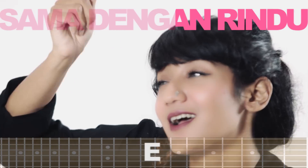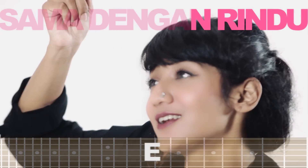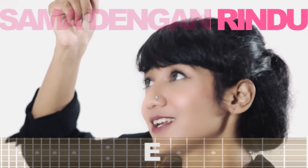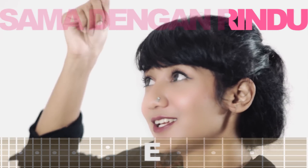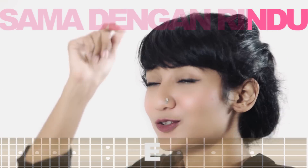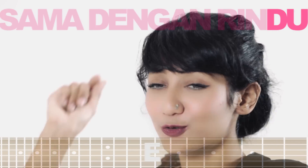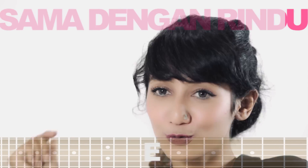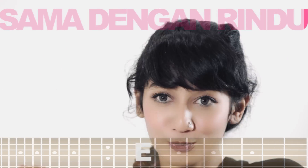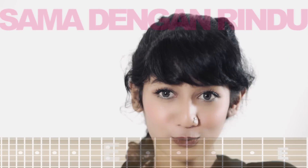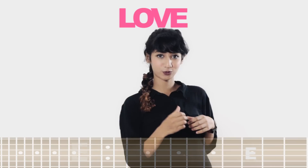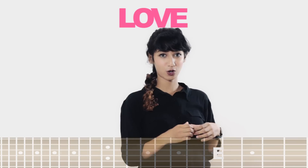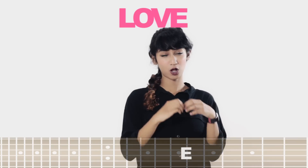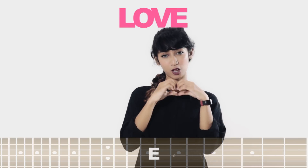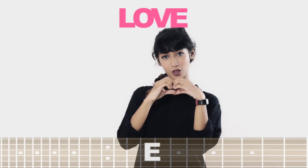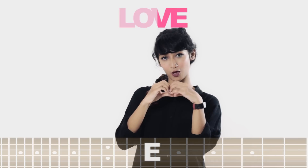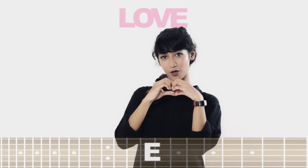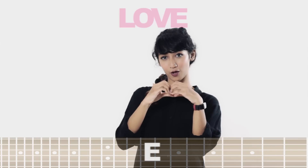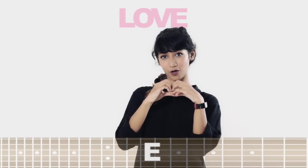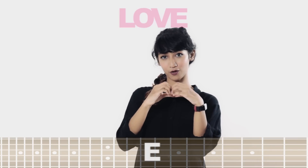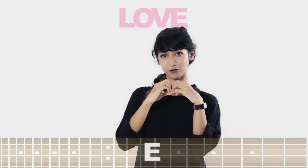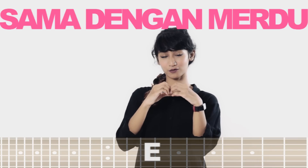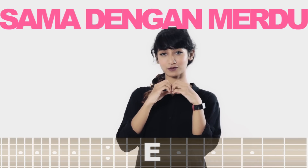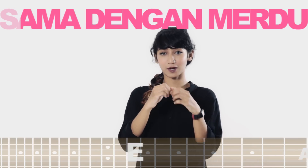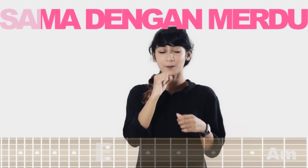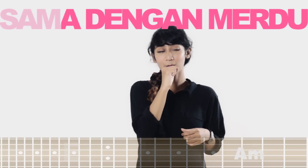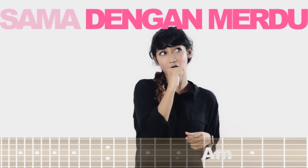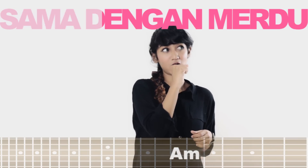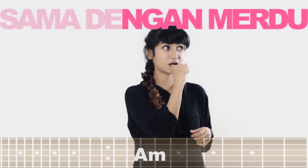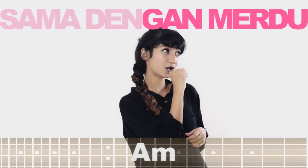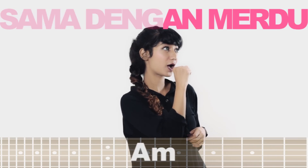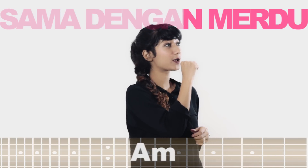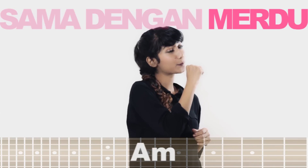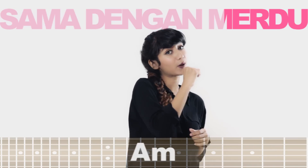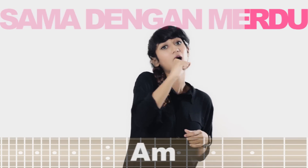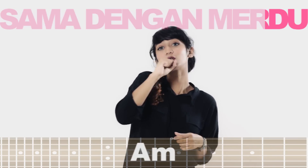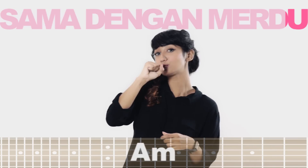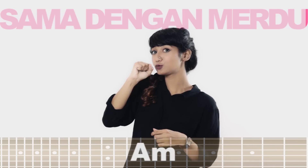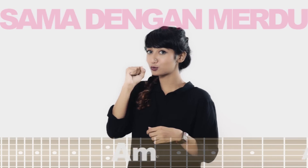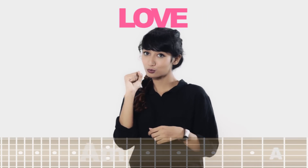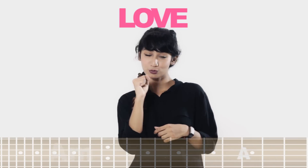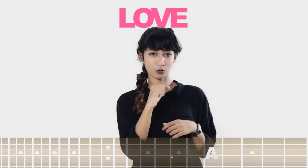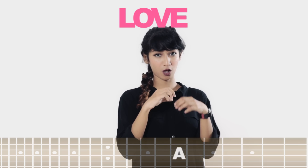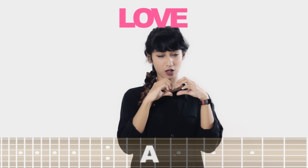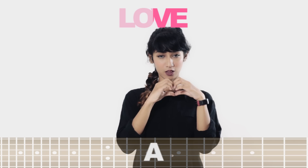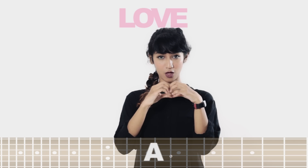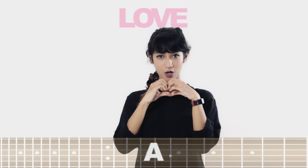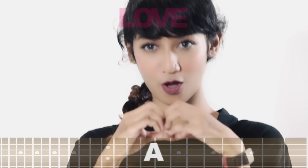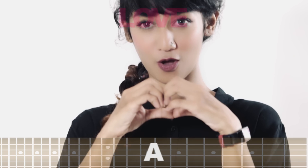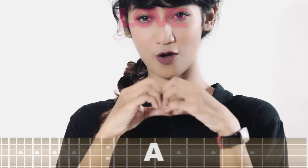rindu Love, sama dengan merdu Love,